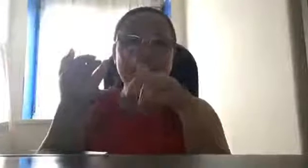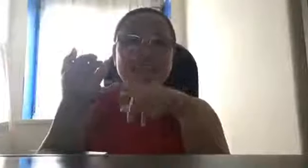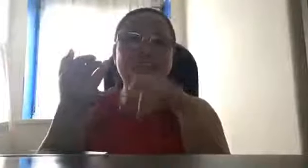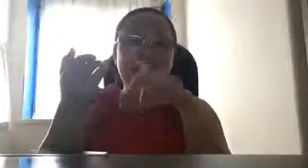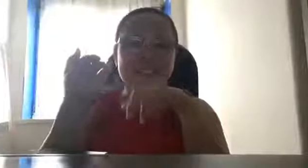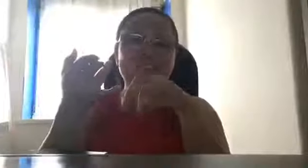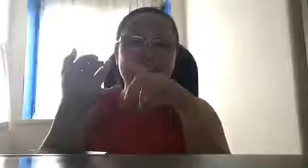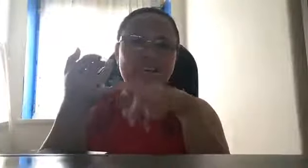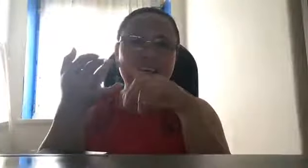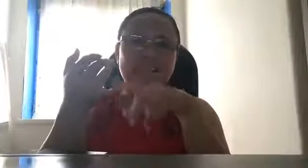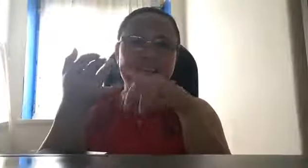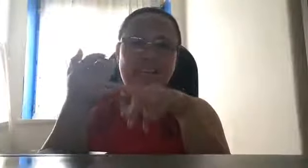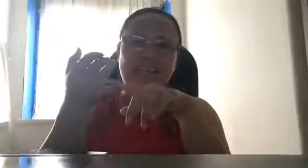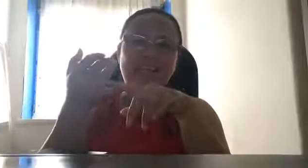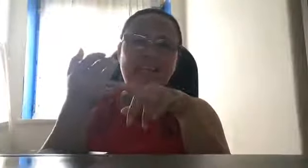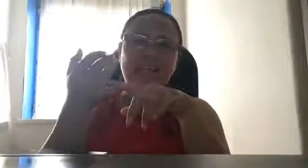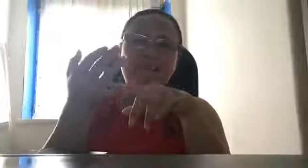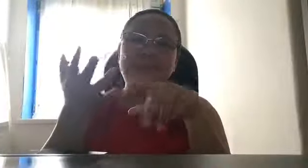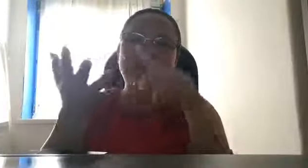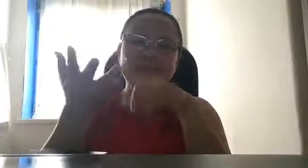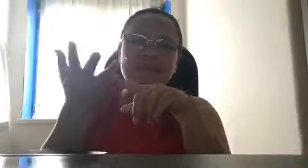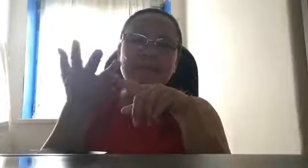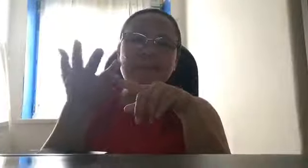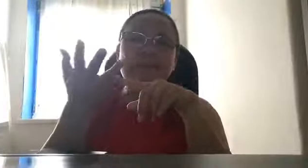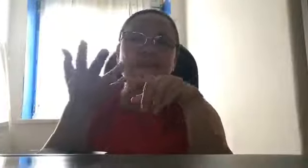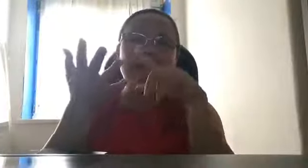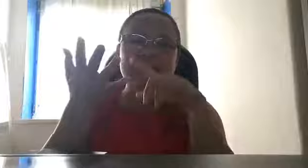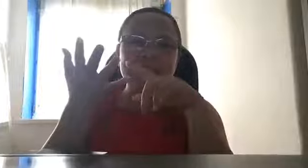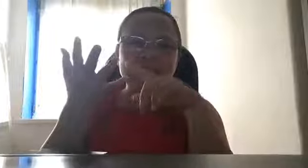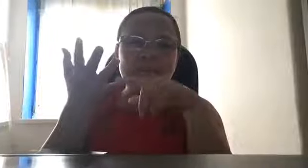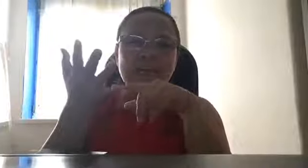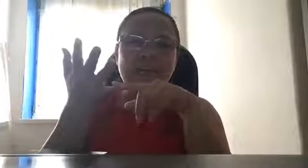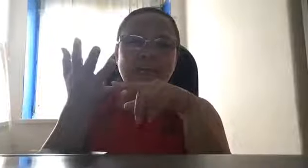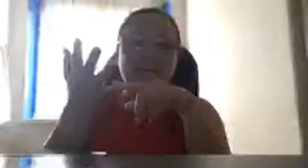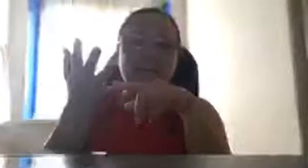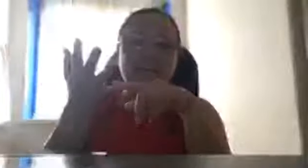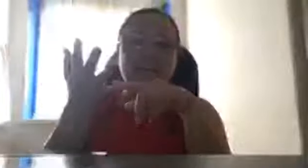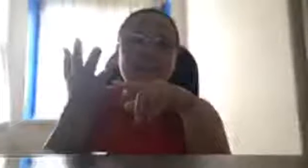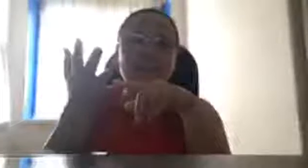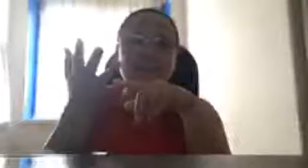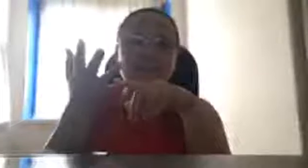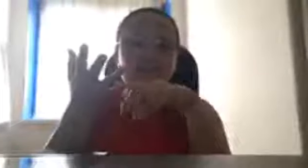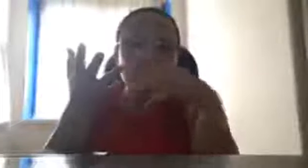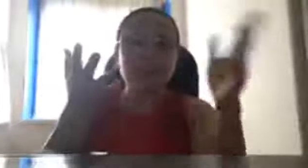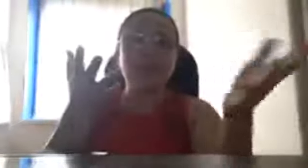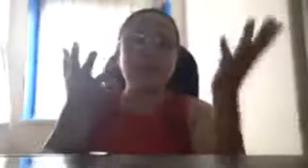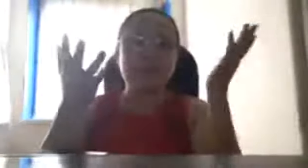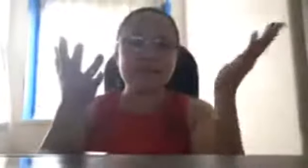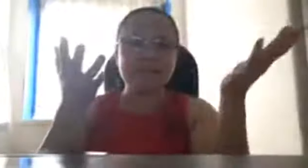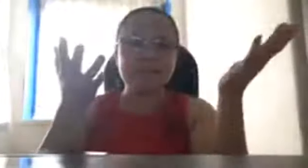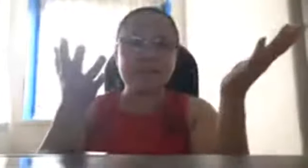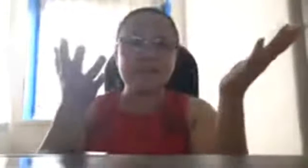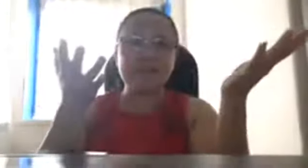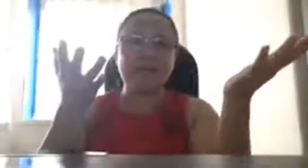lang, nang aral, nang aral, nang aral. Kasi, pag hindi ka mag-aral, mamundo ka, mag-inpei ka,